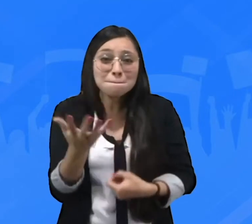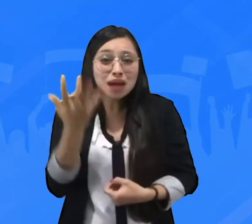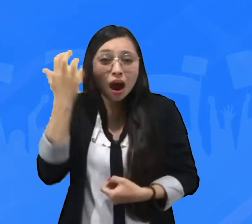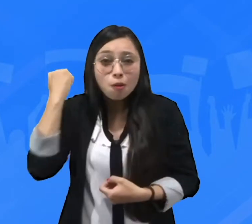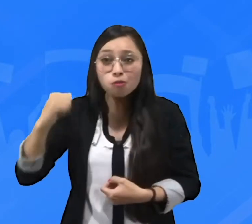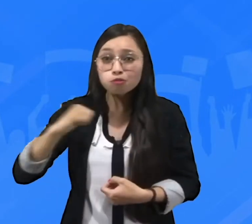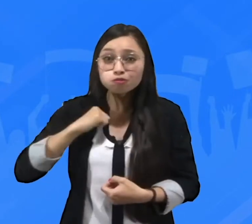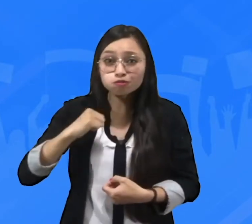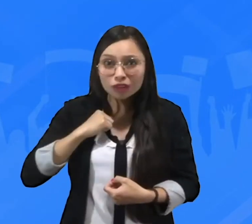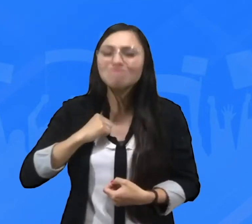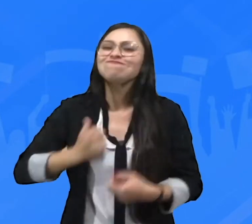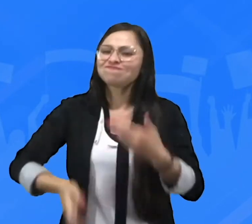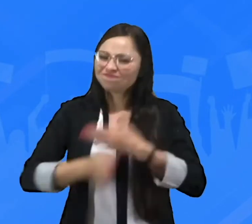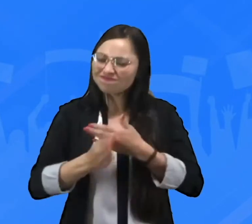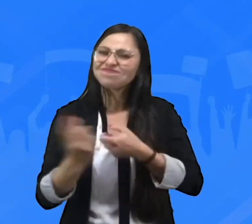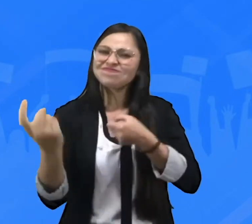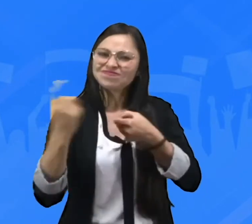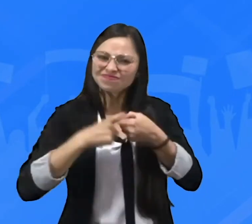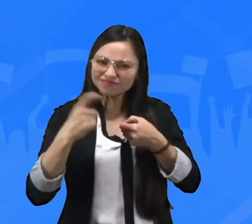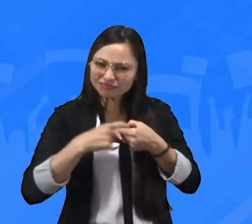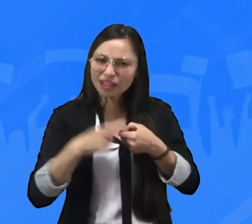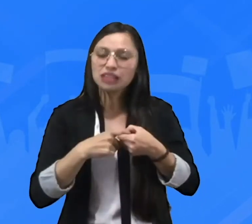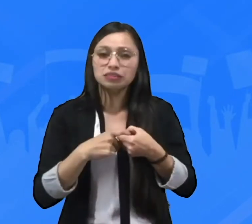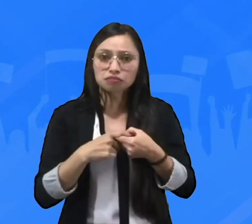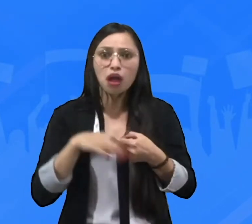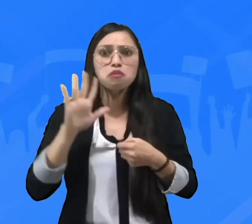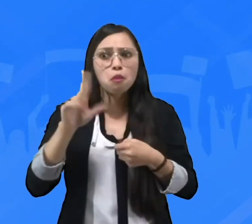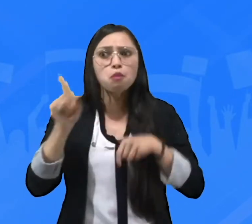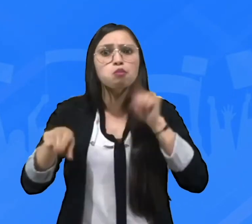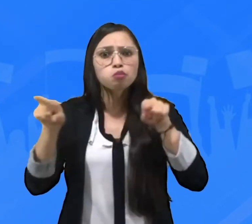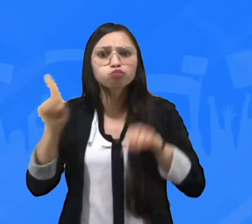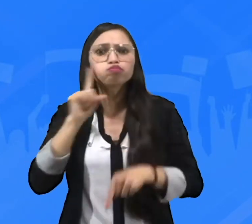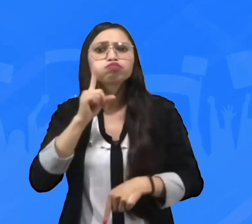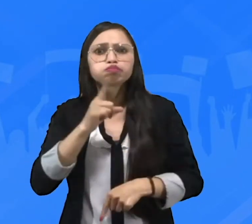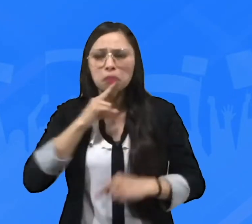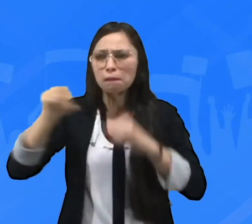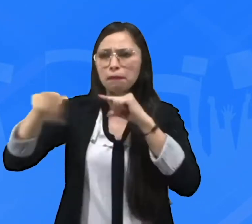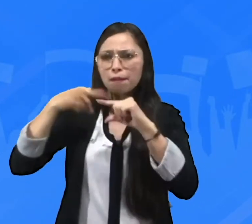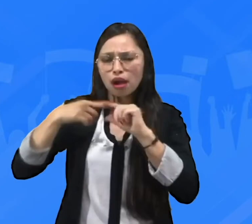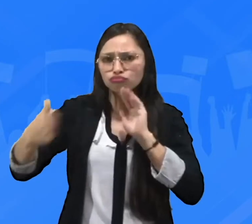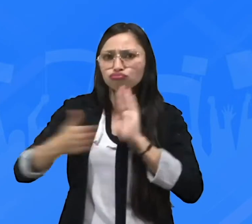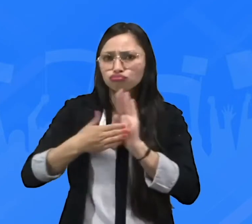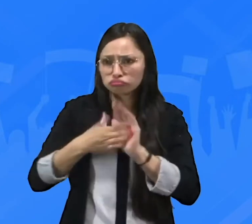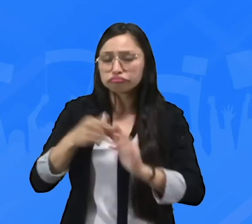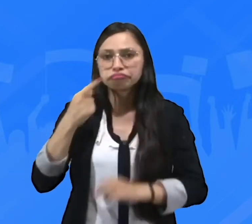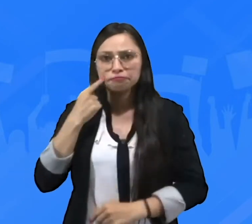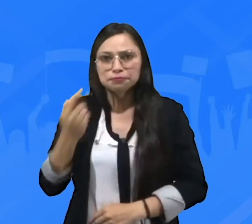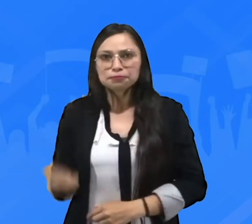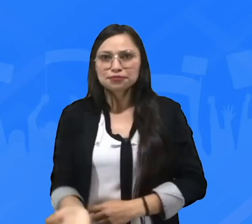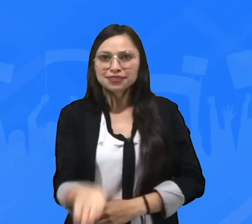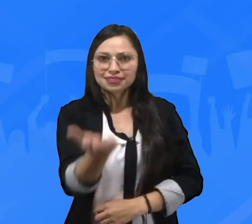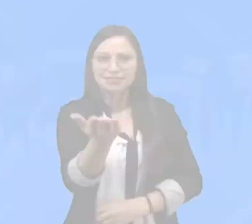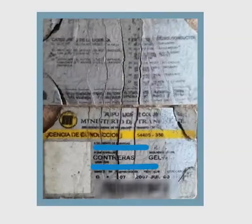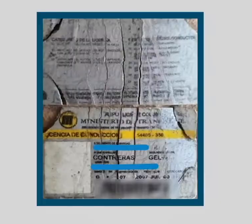antigua y está vencida. Toda esta información es significativa y por lo tanto es evidencia.